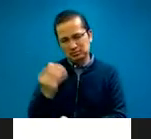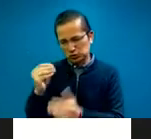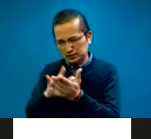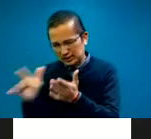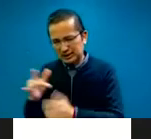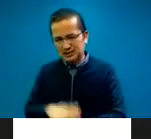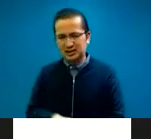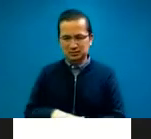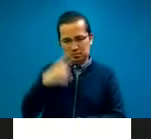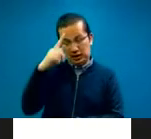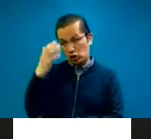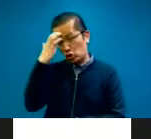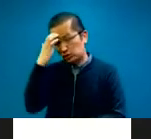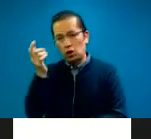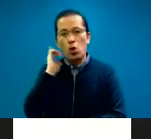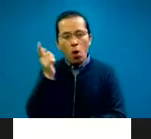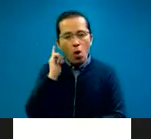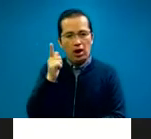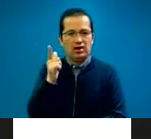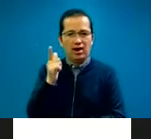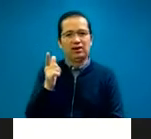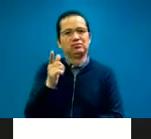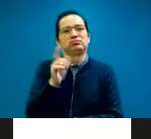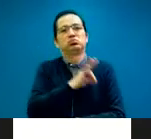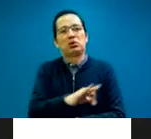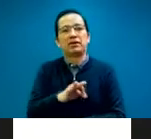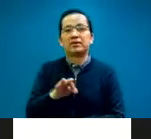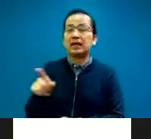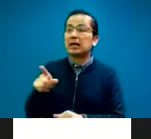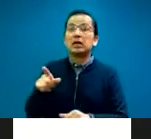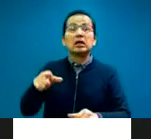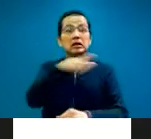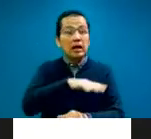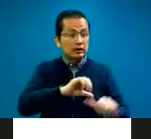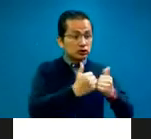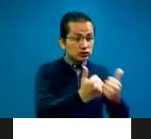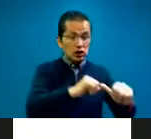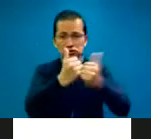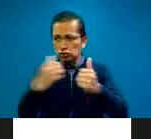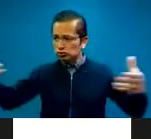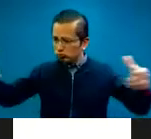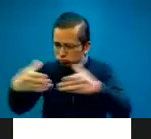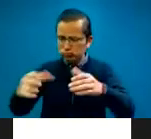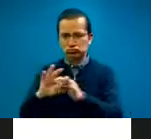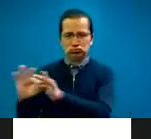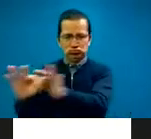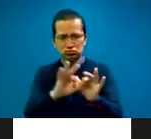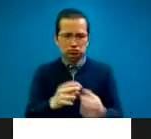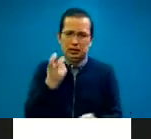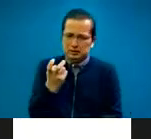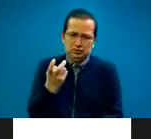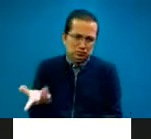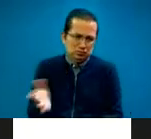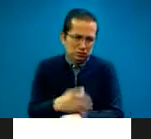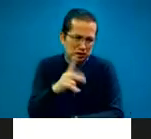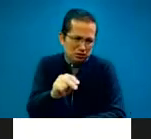hacer que se vinculen asociaciones estadounidenses con las de Argentina, con las de México. ¿Por qué no? Ya hemos empezado a ver pequeños logos en